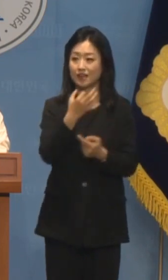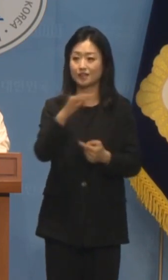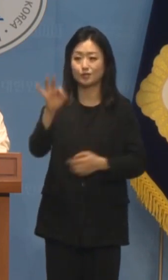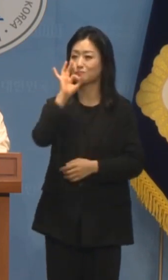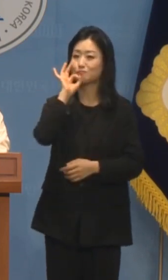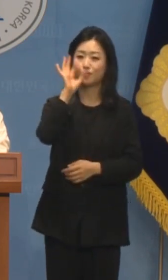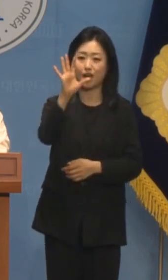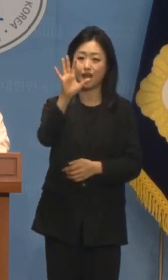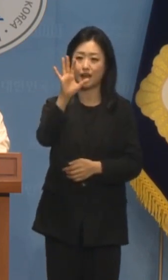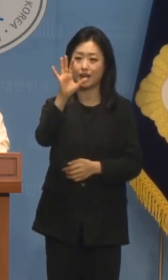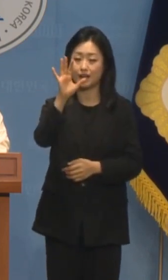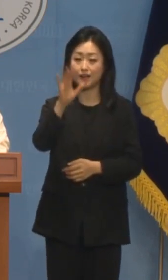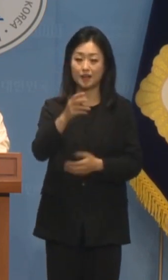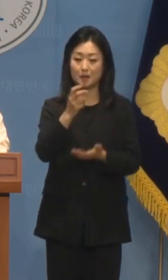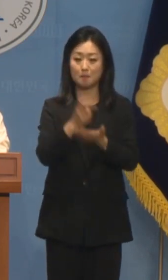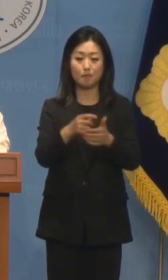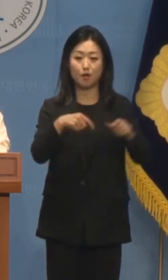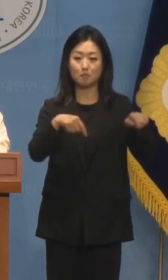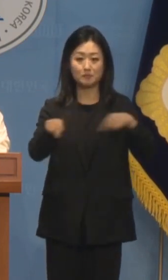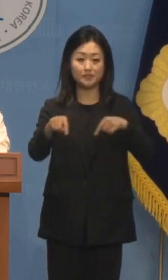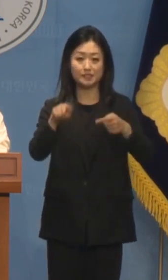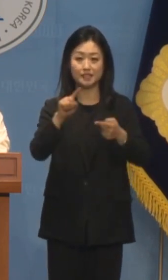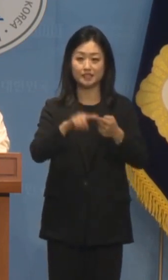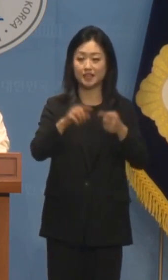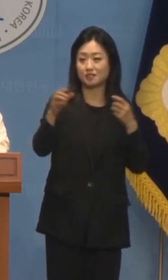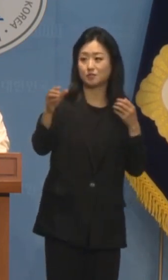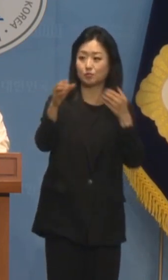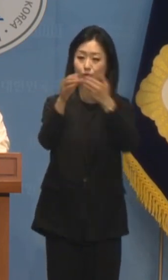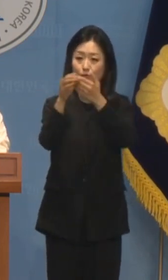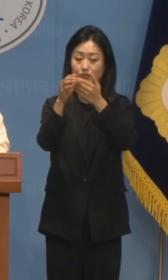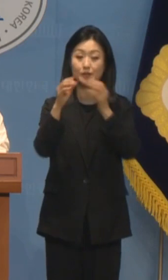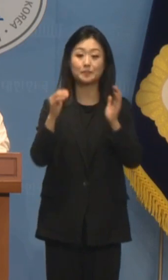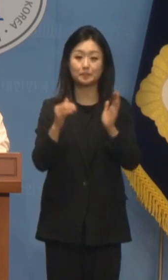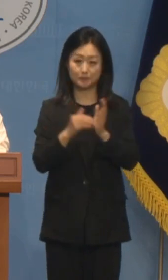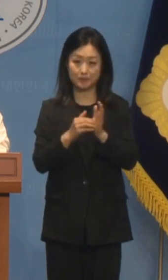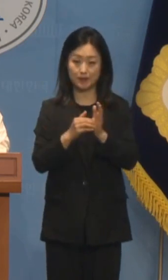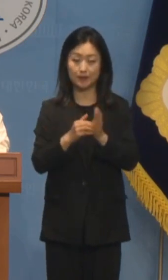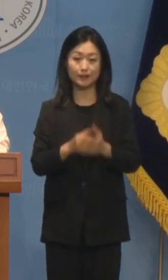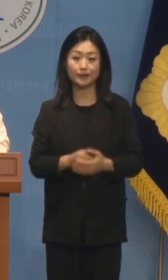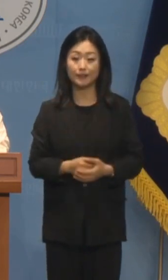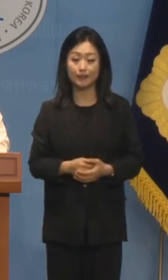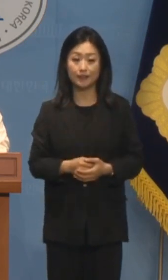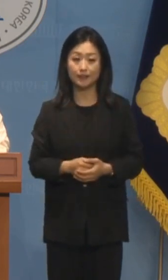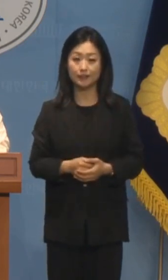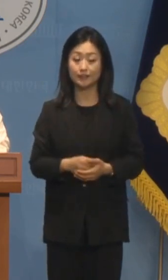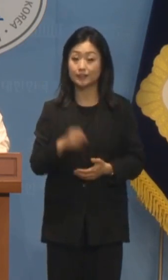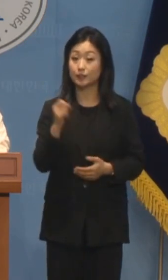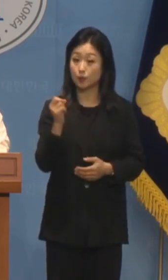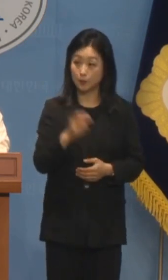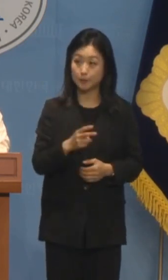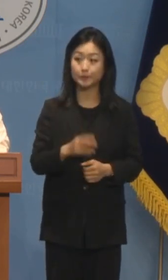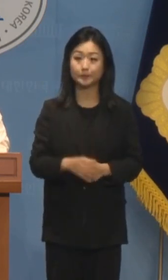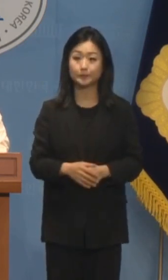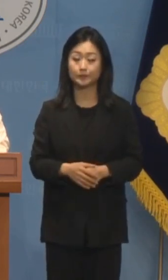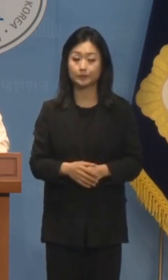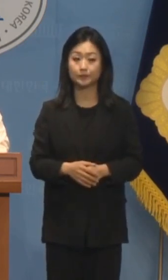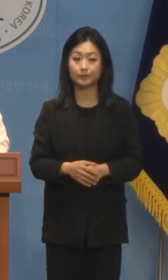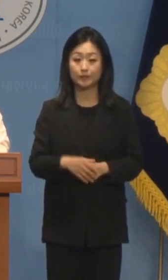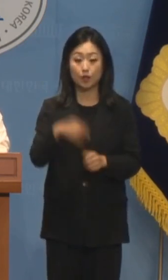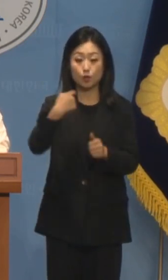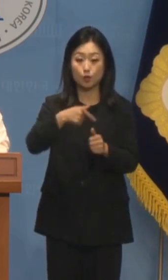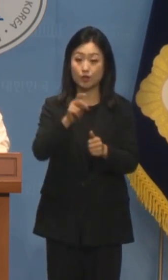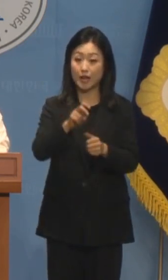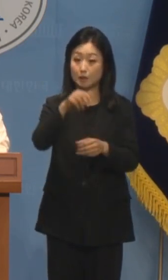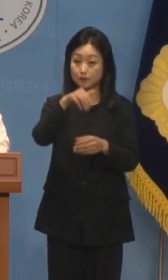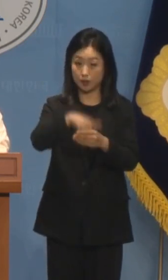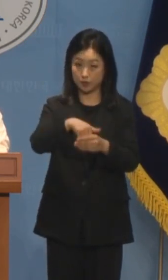다며 법치주의에 도전을 했습니다 심지어는 이번 교육감